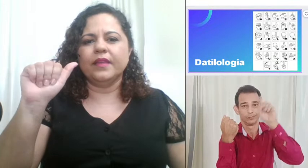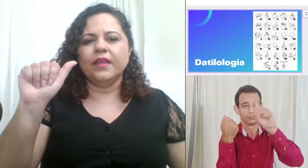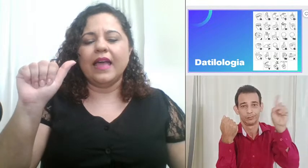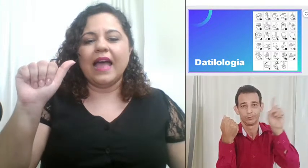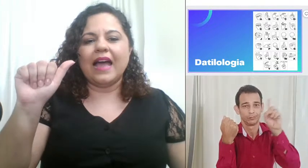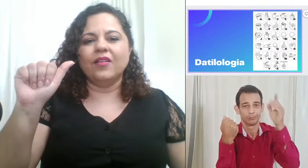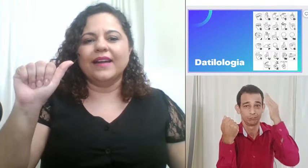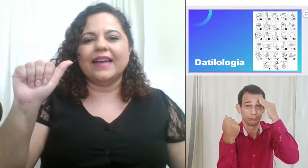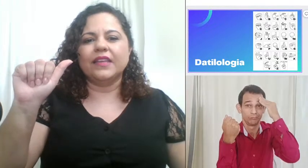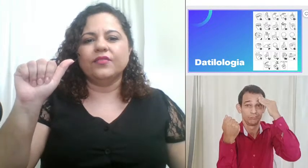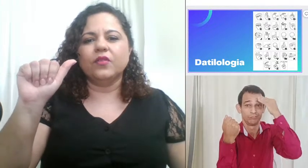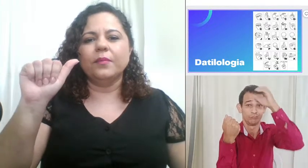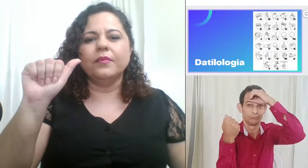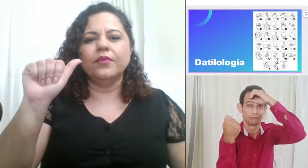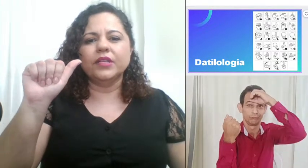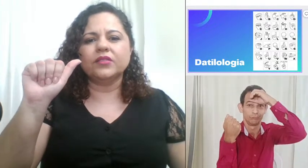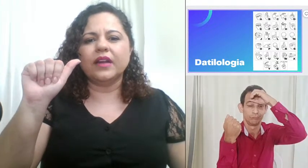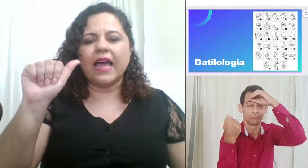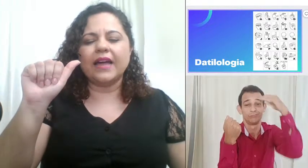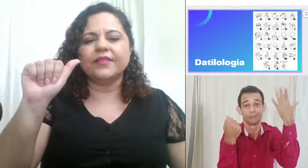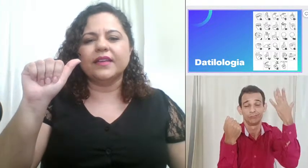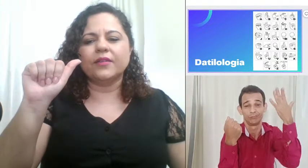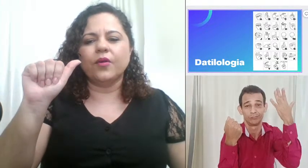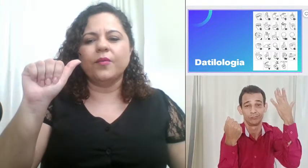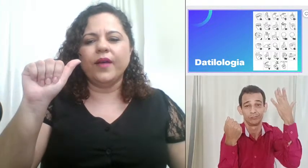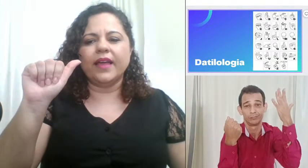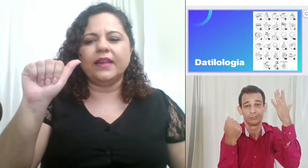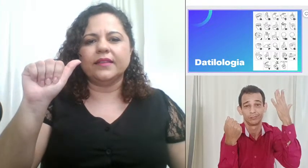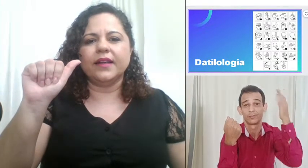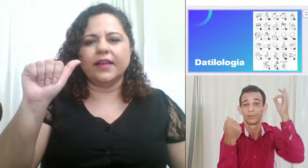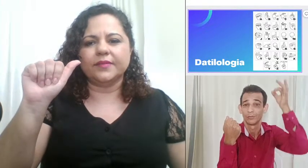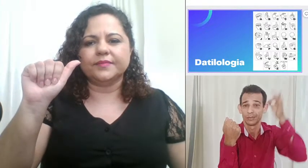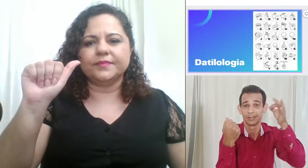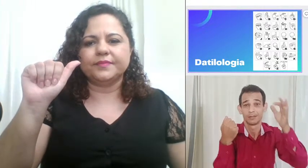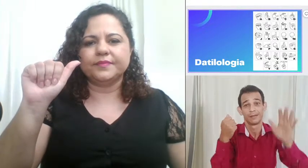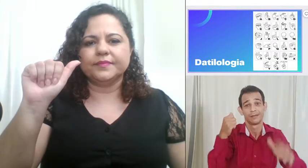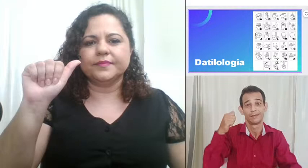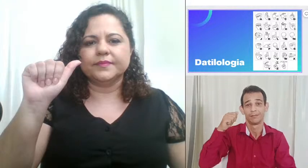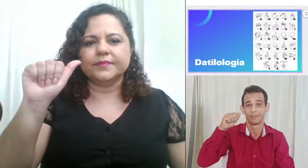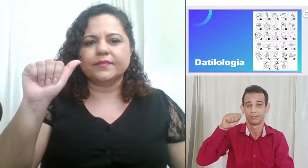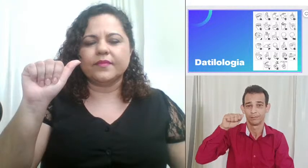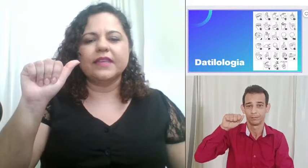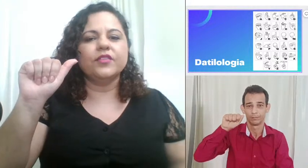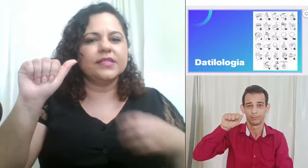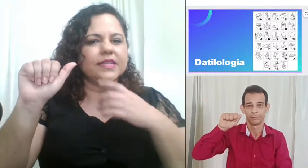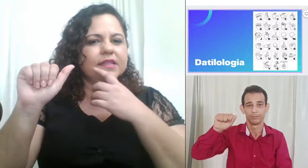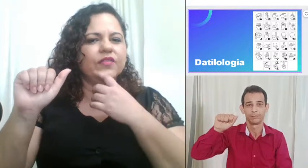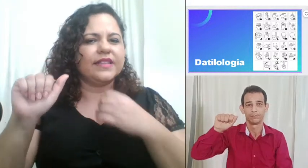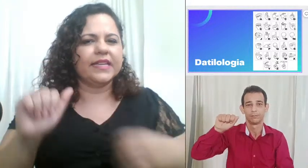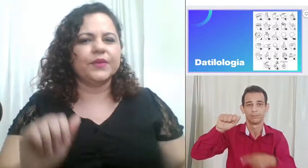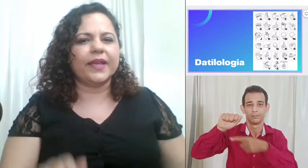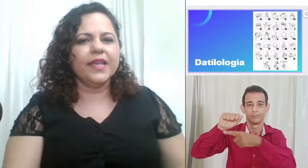agora aqui ficou muito claro como é a letra A vocês estão fazendo aí